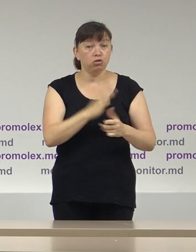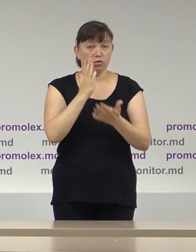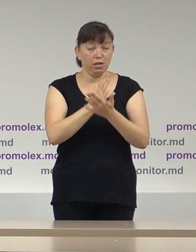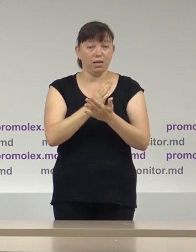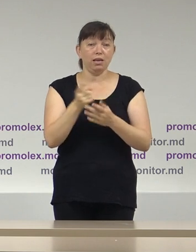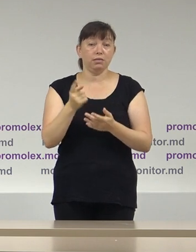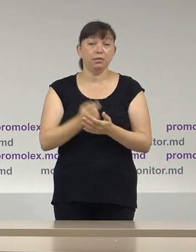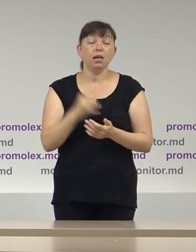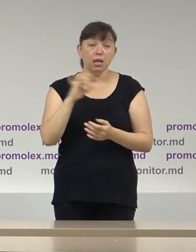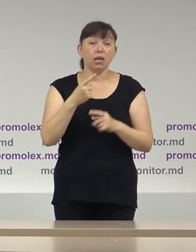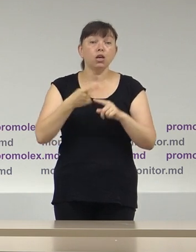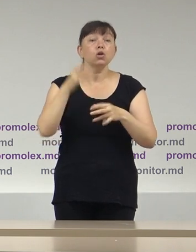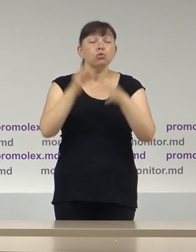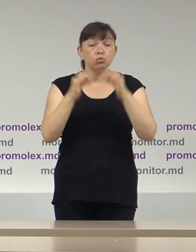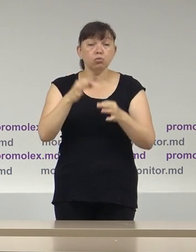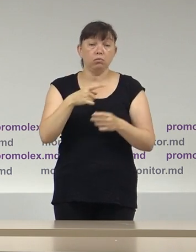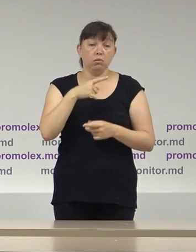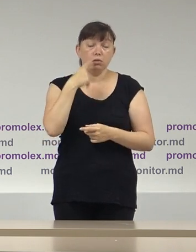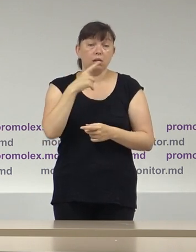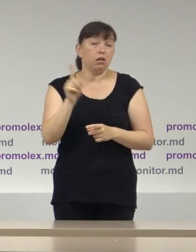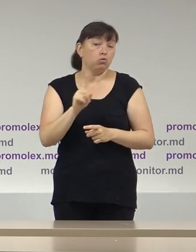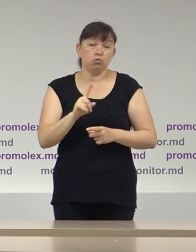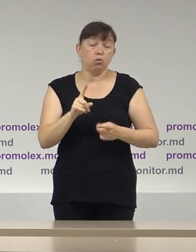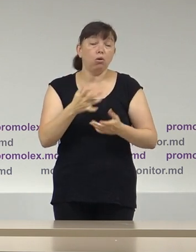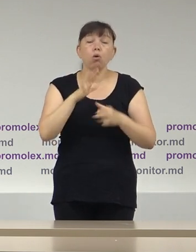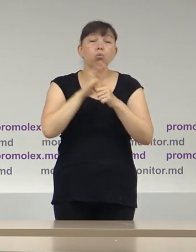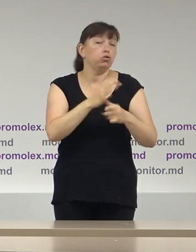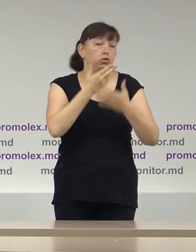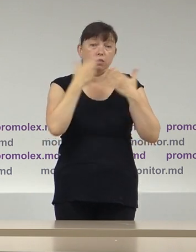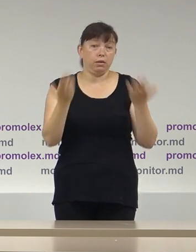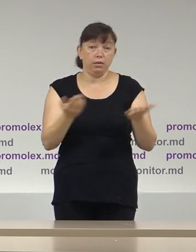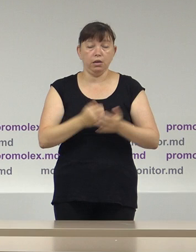și Curtea a stabilit ceea ce am spus și eu mai sus.